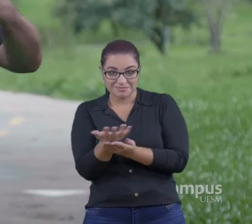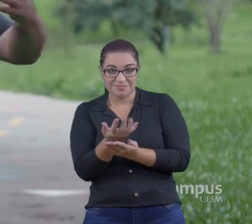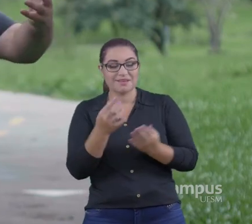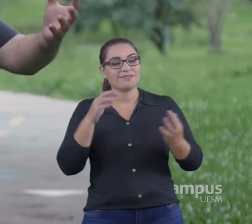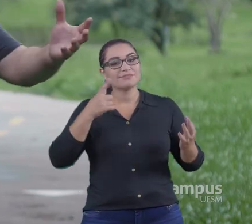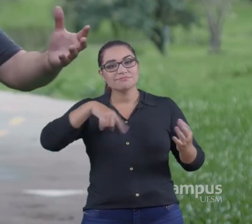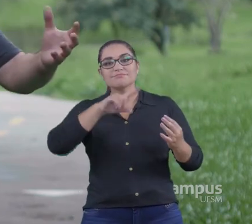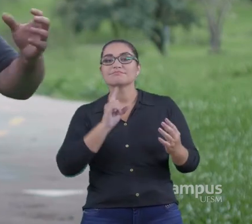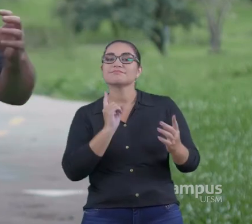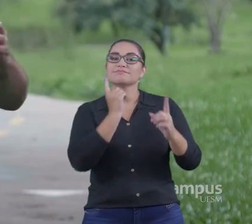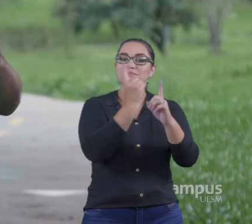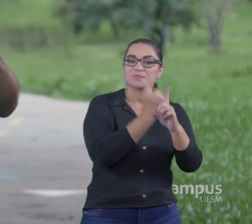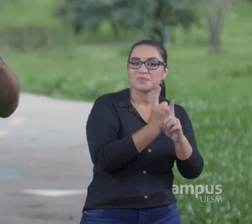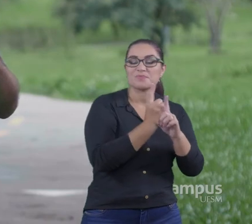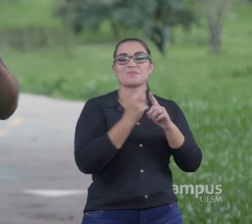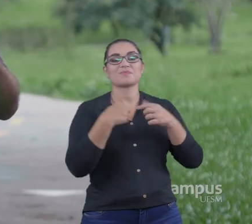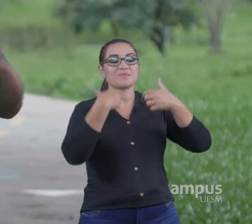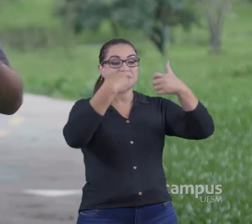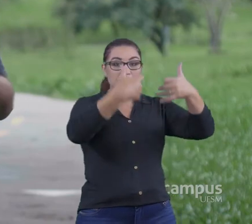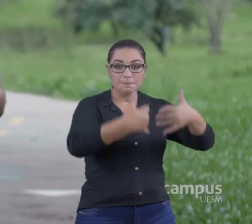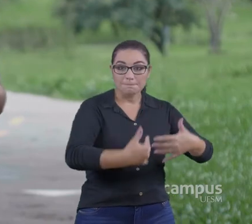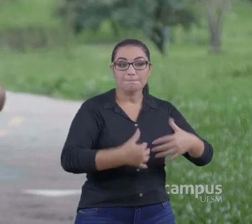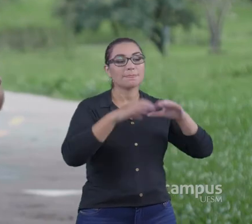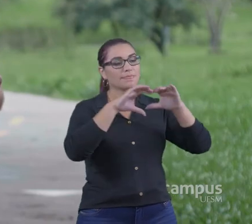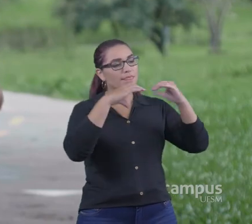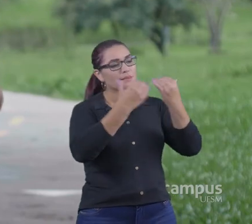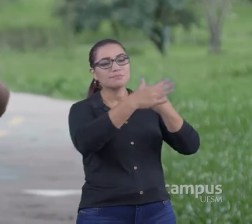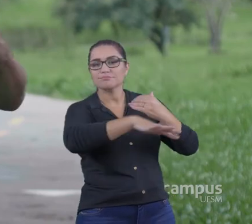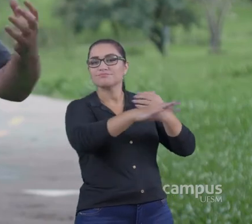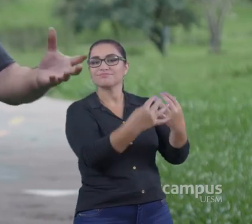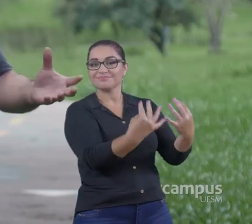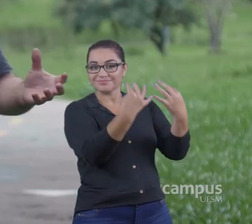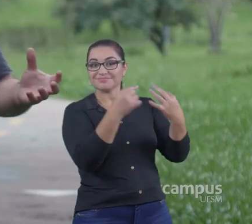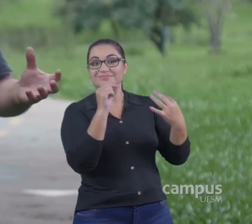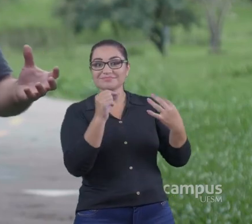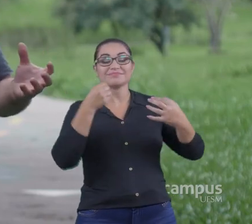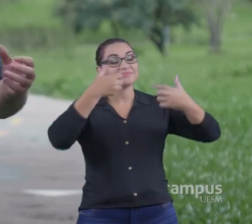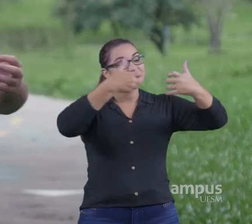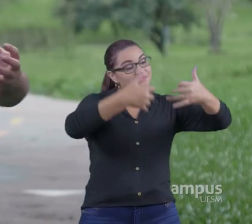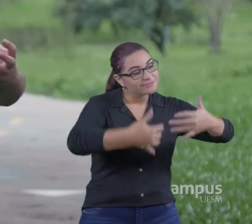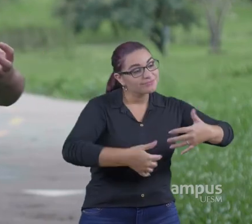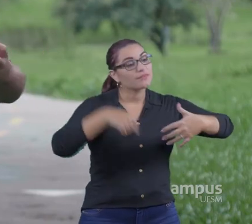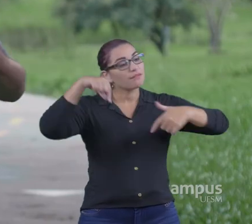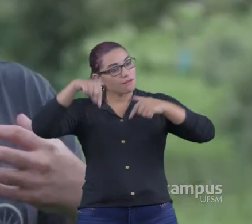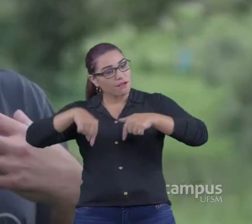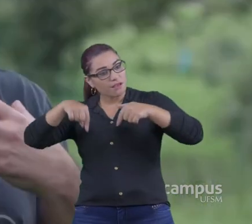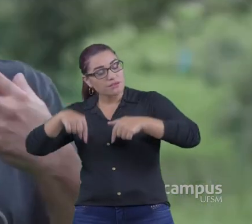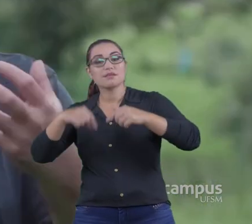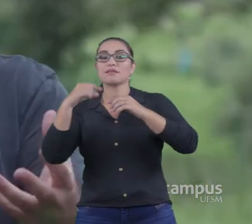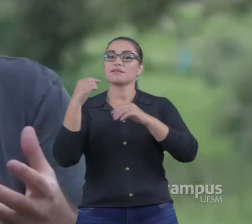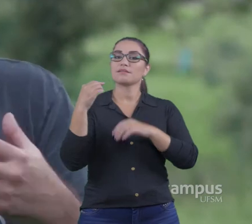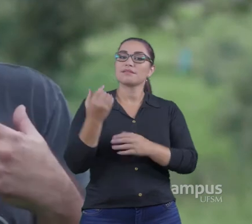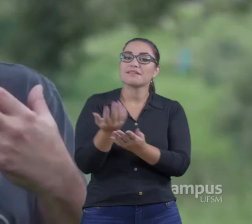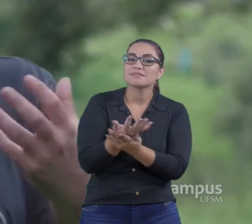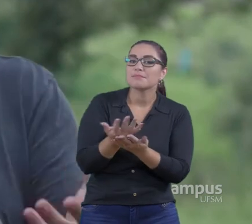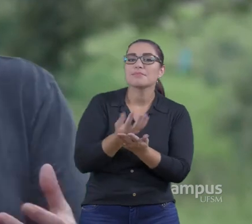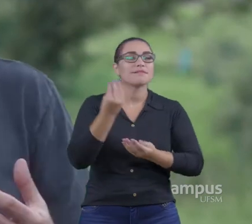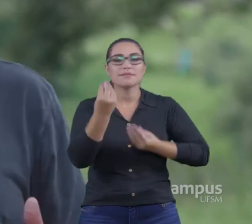conhecimento Geocientífico Para a comunidade E Compartilha Com a comunidade